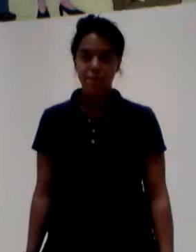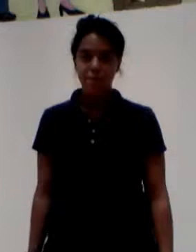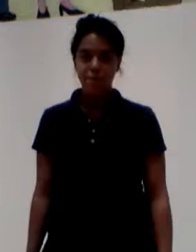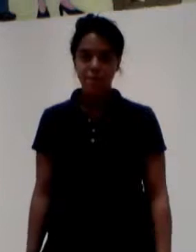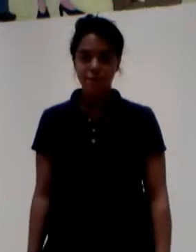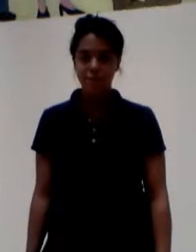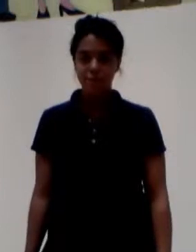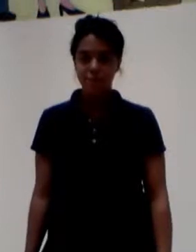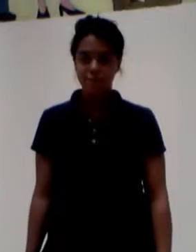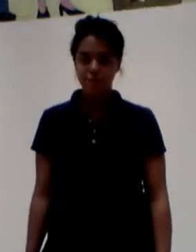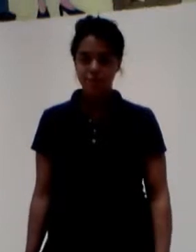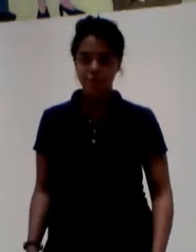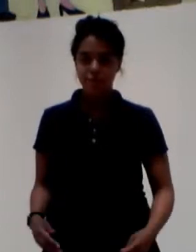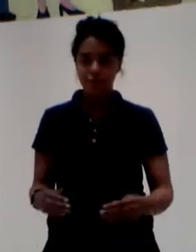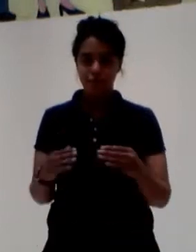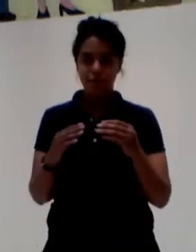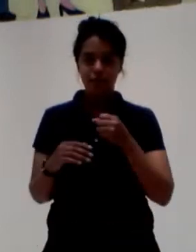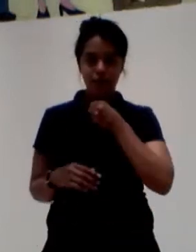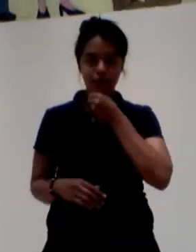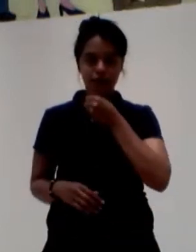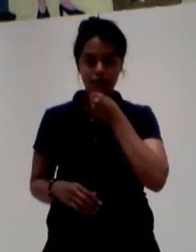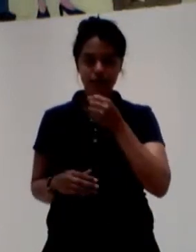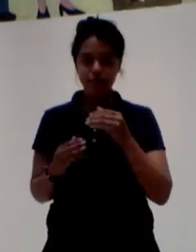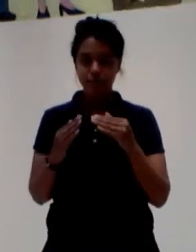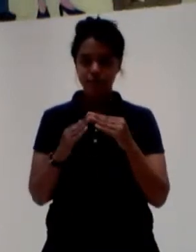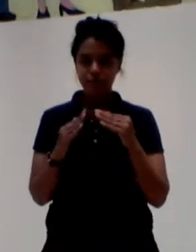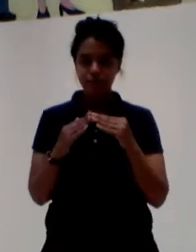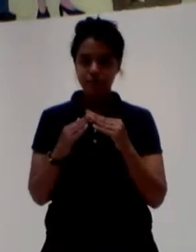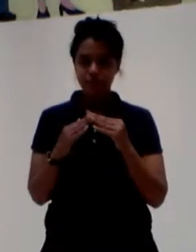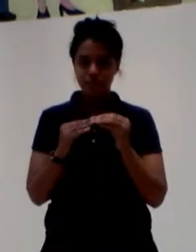La vieja casa de abandonados.